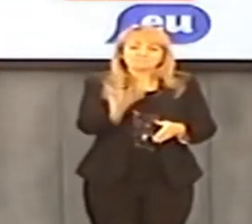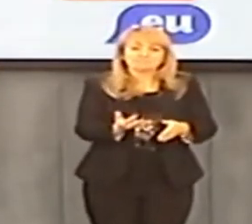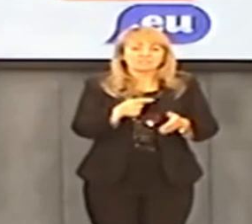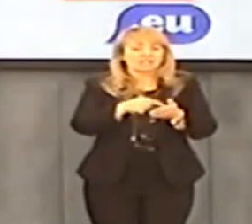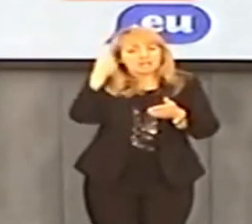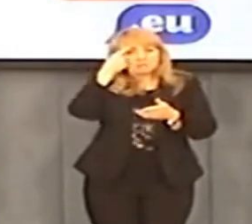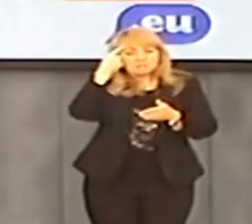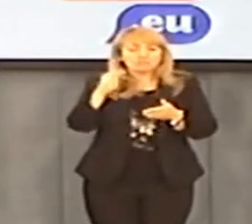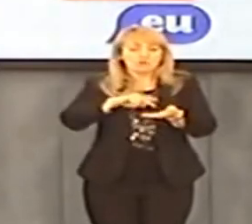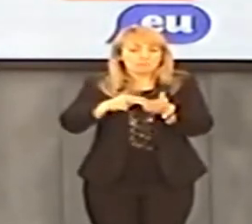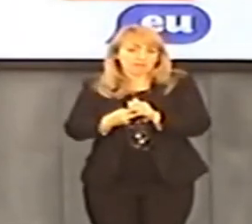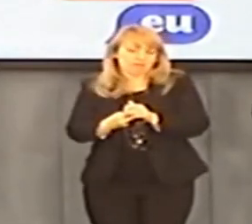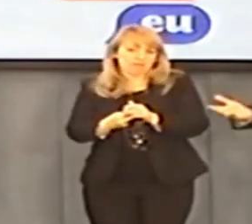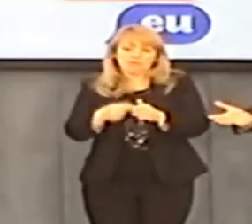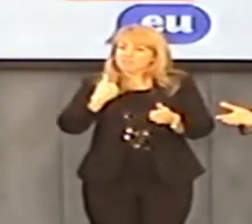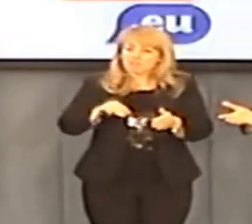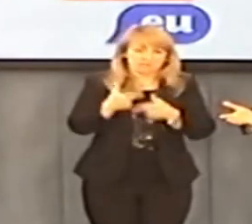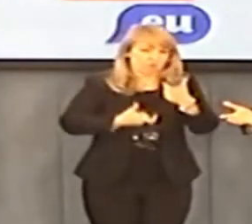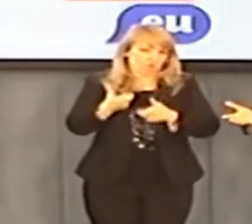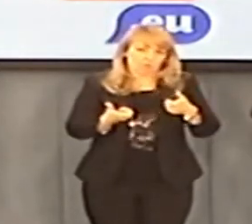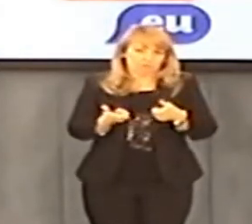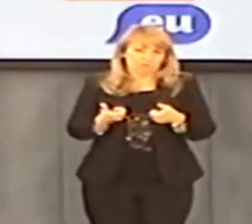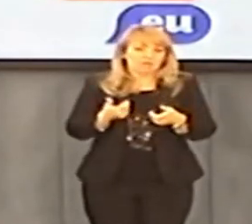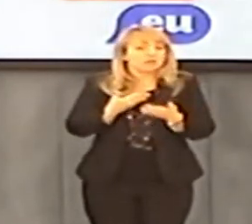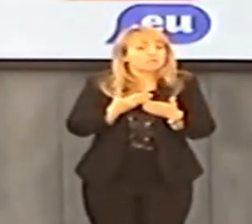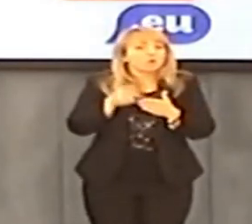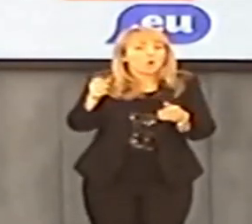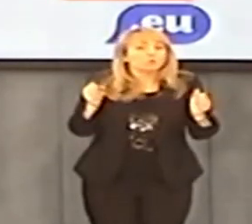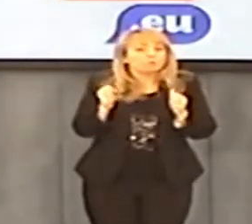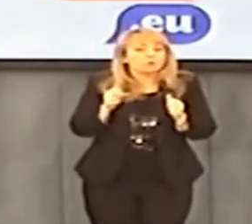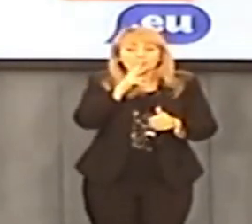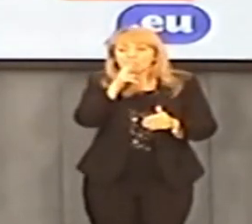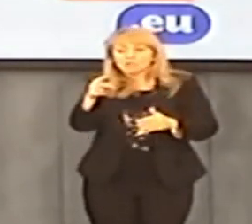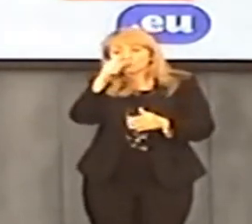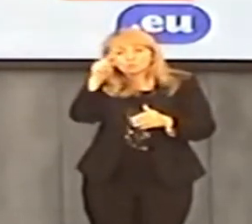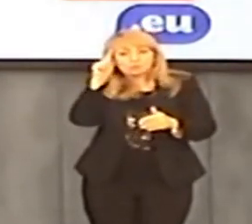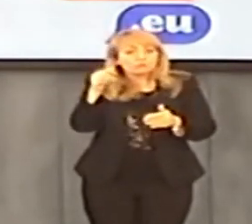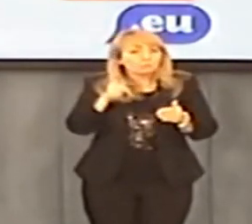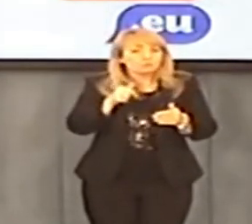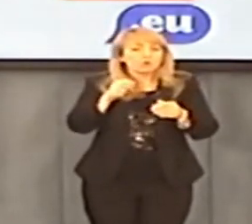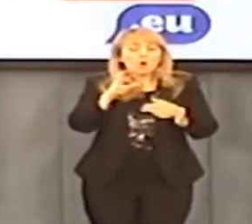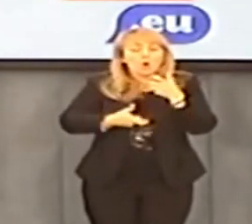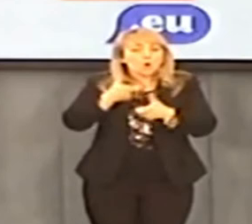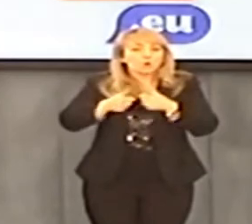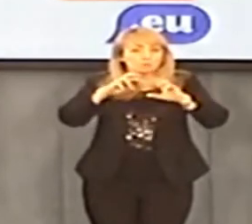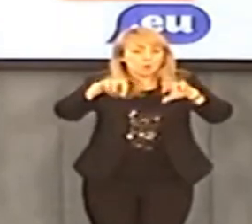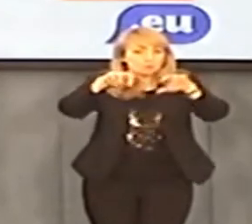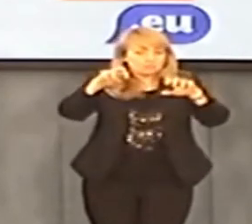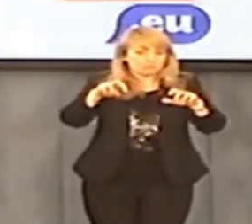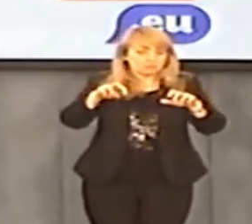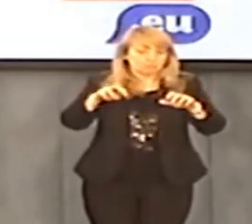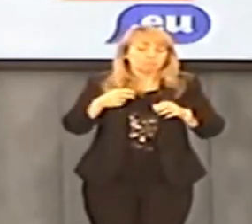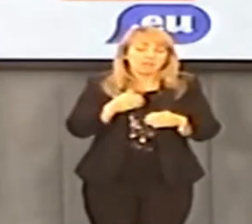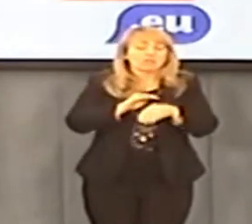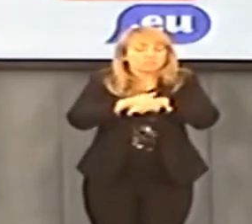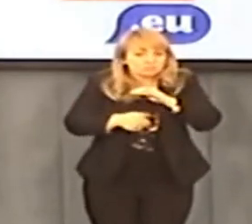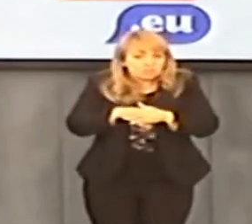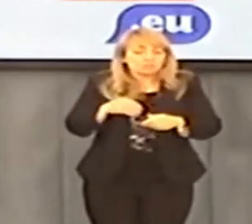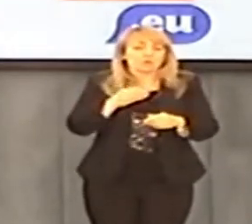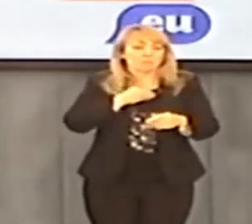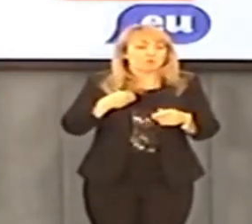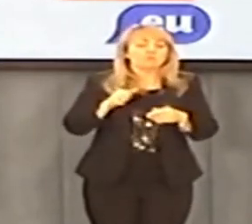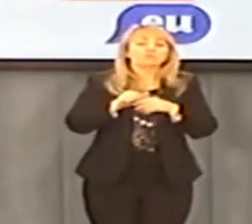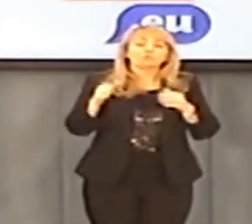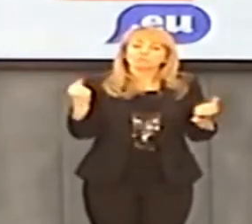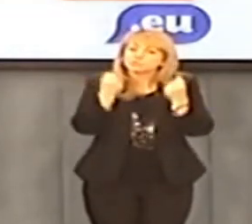takiego przedstawili, o co nam chodzi, w co gramy, to każdy z nas rozliczy. Więc te pieniądze będą wydane chaotycznie. Oczywiście na szczęście jest ta niesamowita